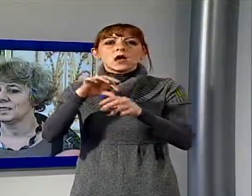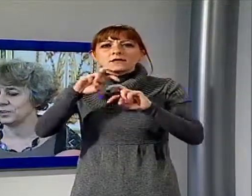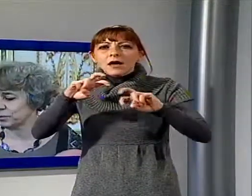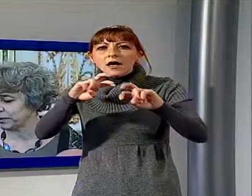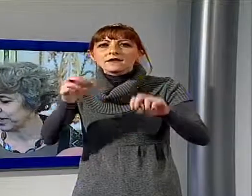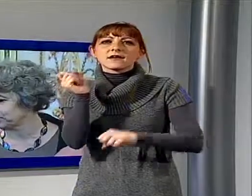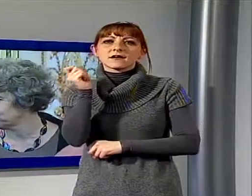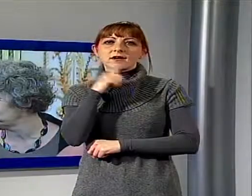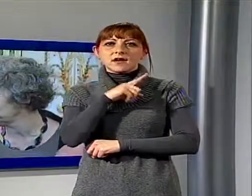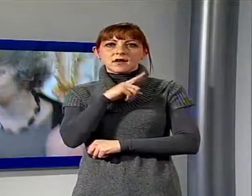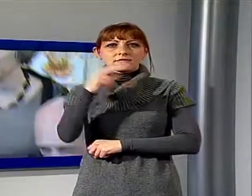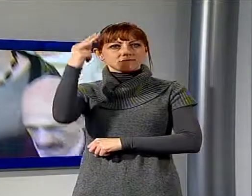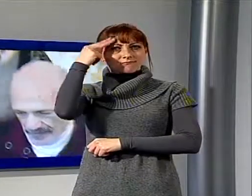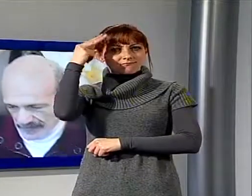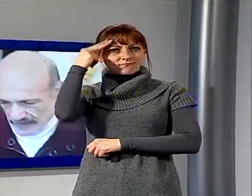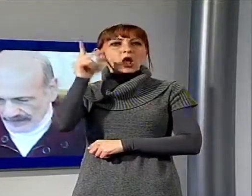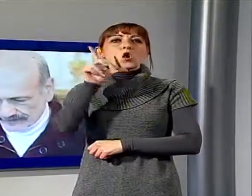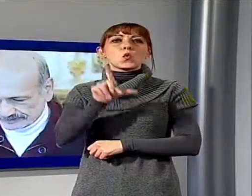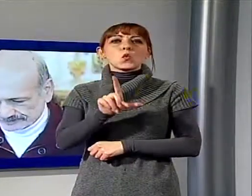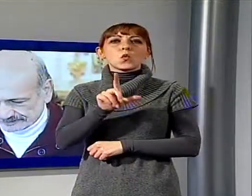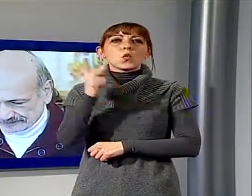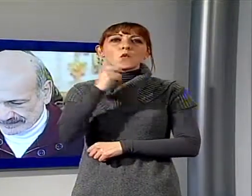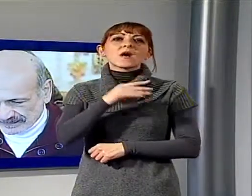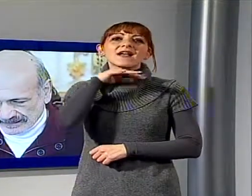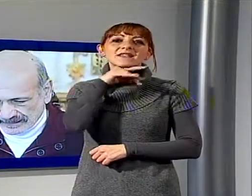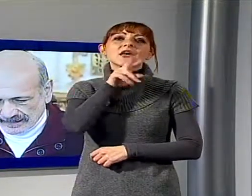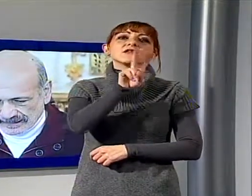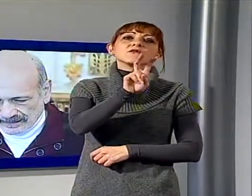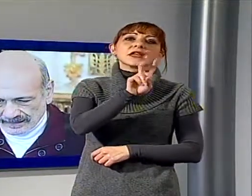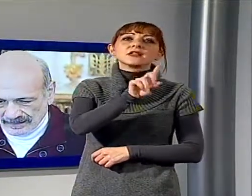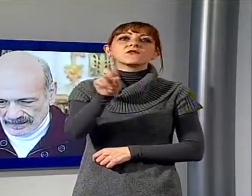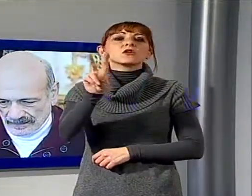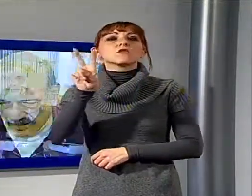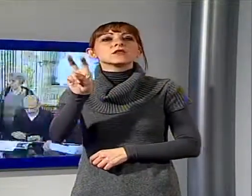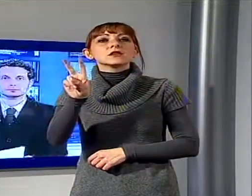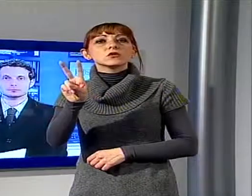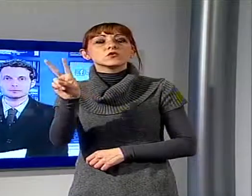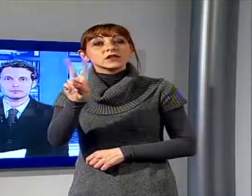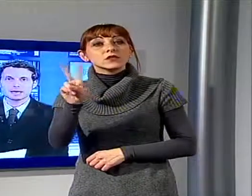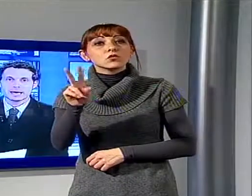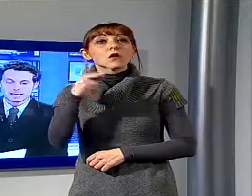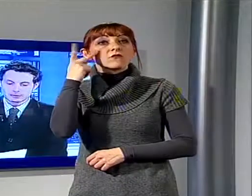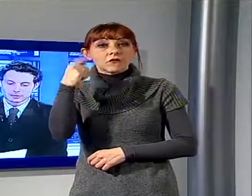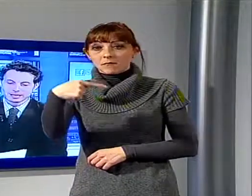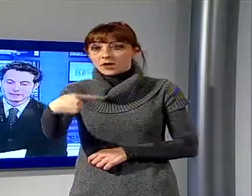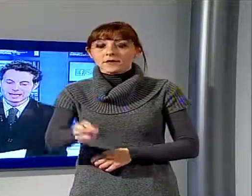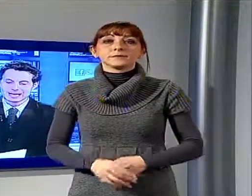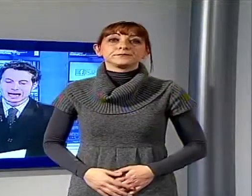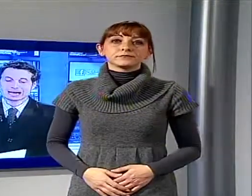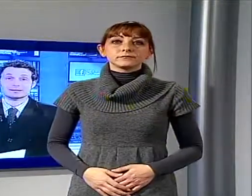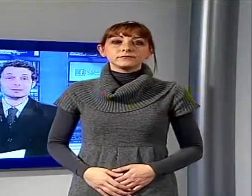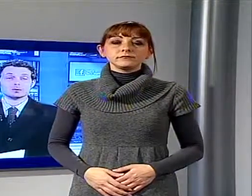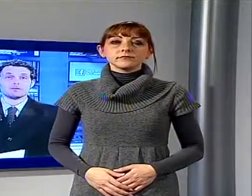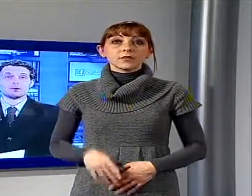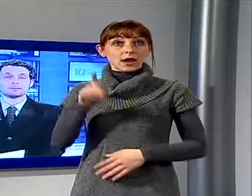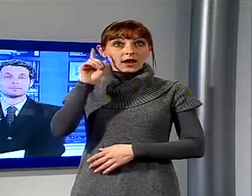gratuite, vi ricordo, Lucca Anziani, in programma dal 20 al 22 febbraio. E adesso in Garfagnana,